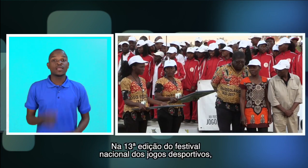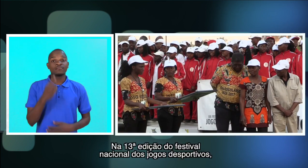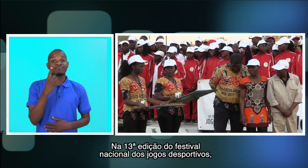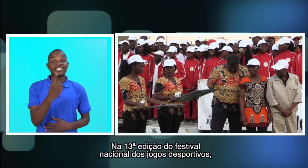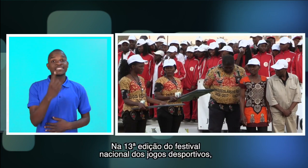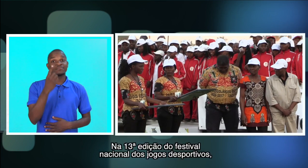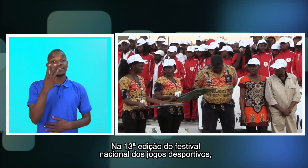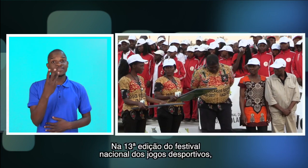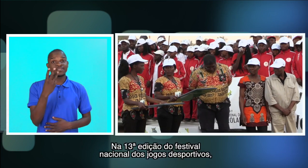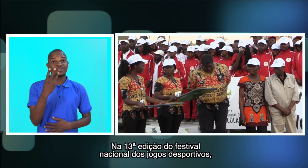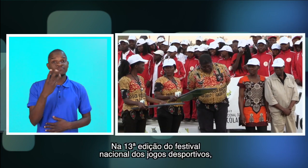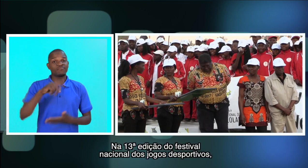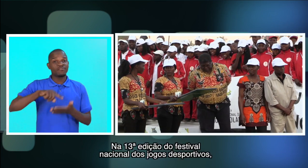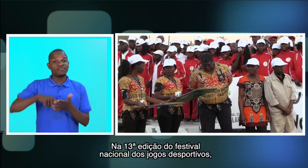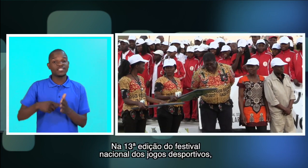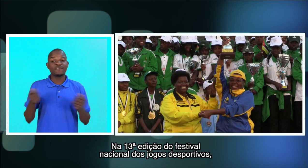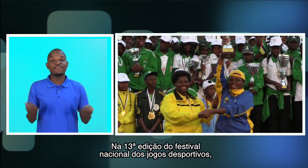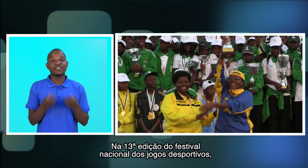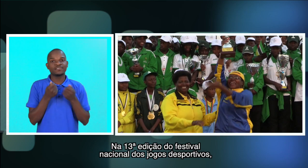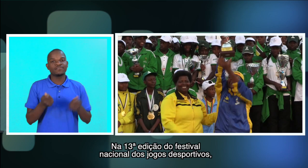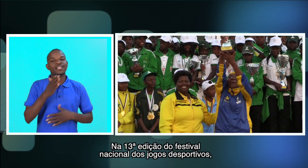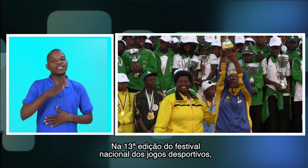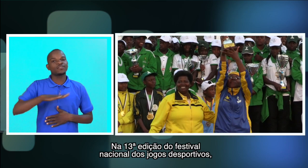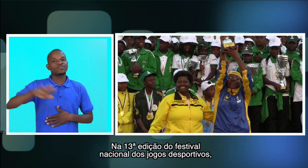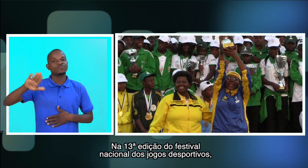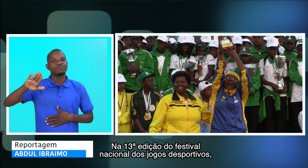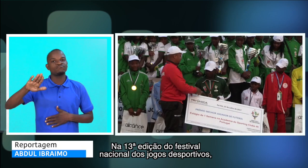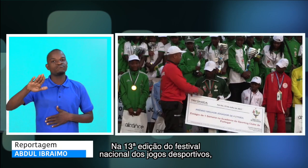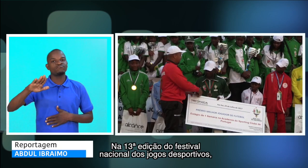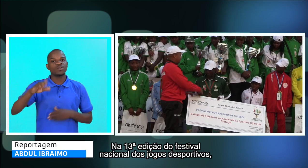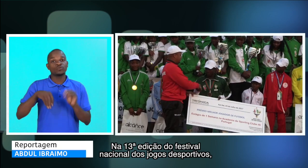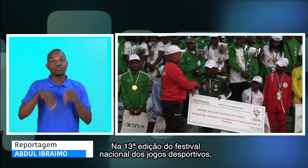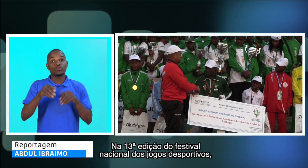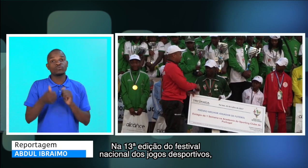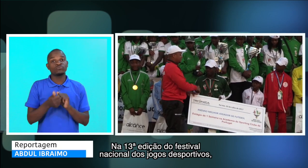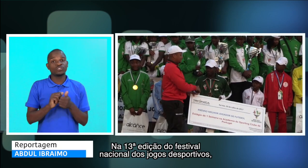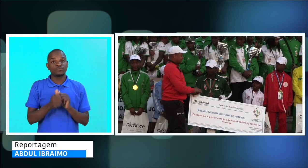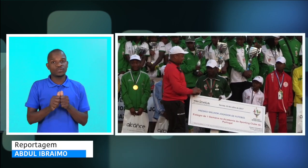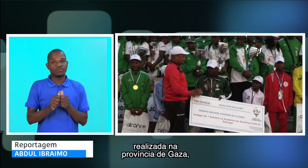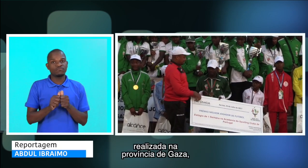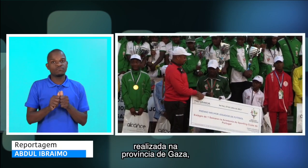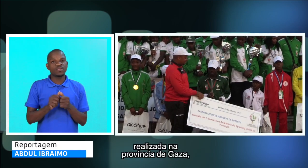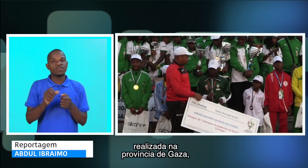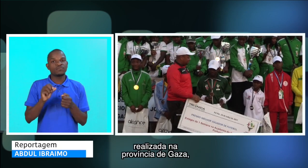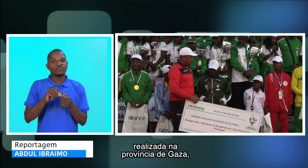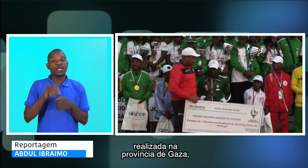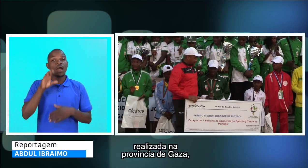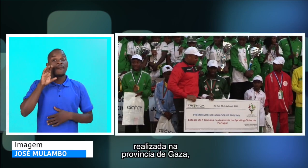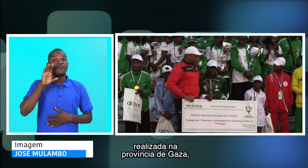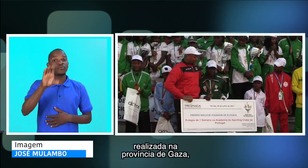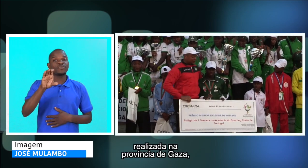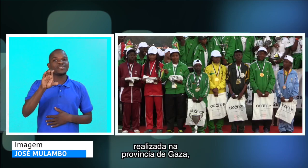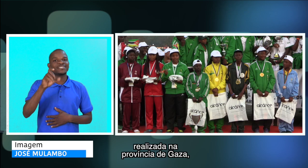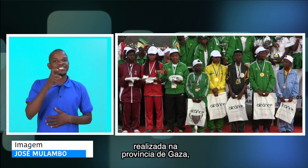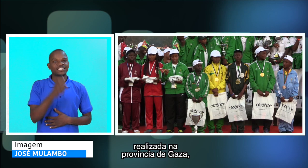13ª edição do Festival Nacional dos Jogos Desportivos, realizada na província de Gaza,